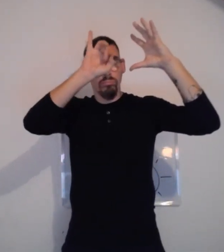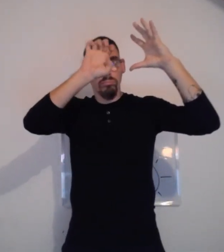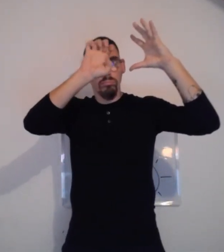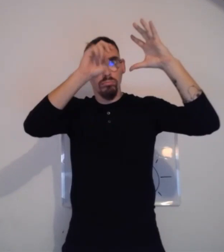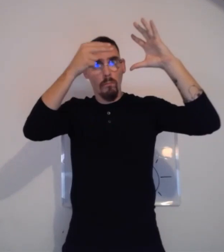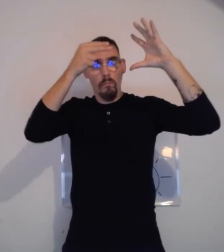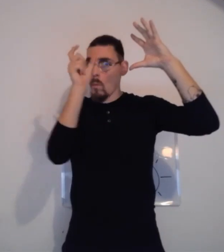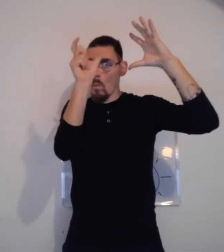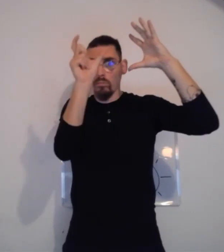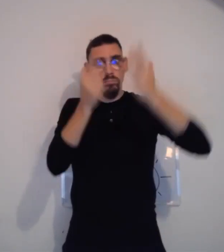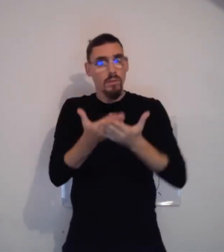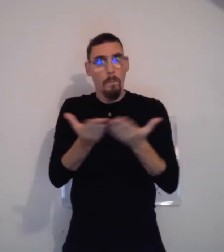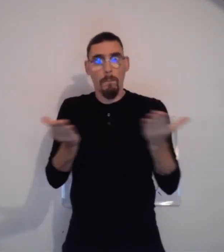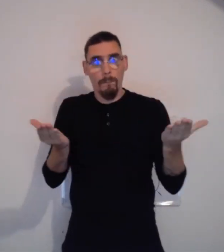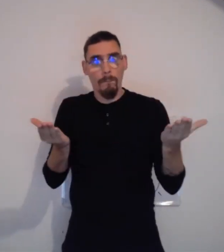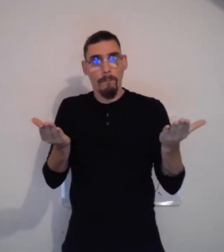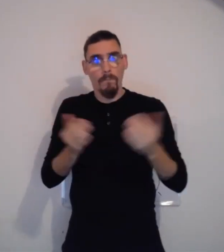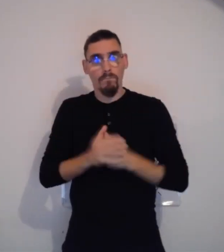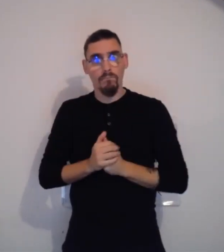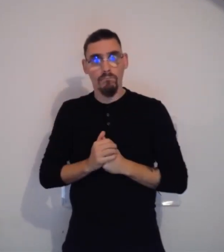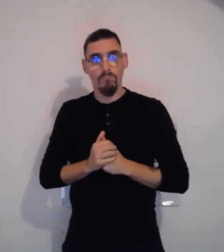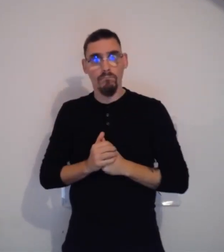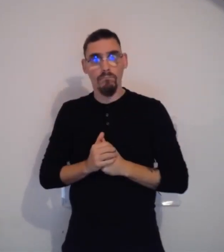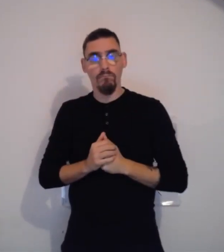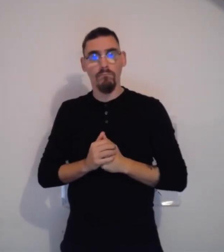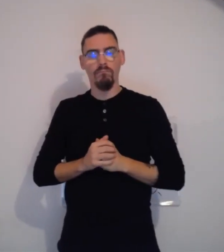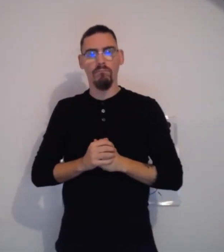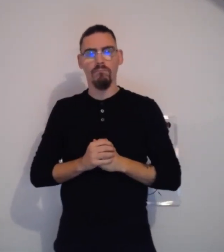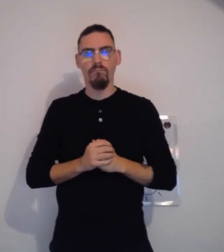vous allez peut-être avoir le mot chien. Un chien, tout simplement.